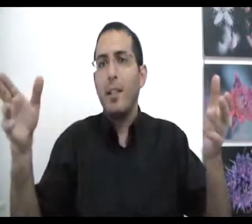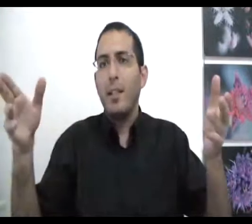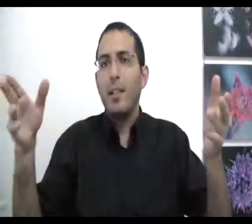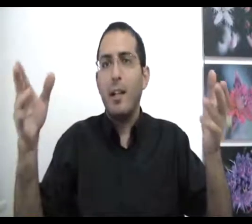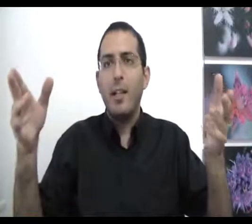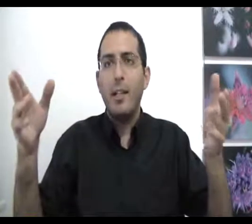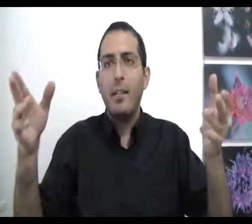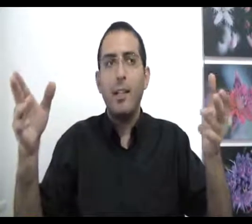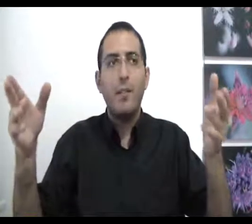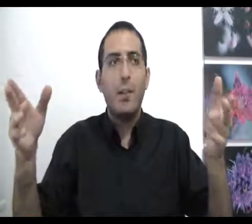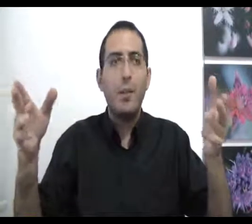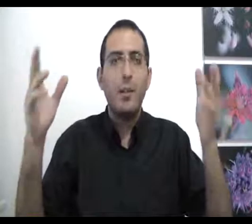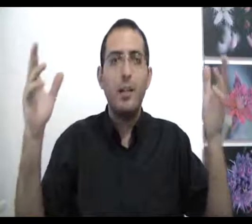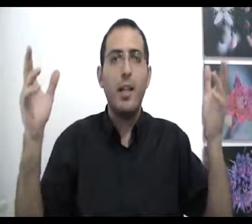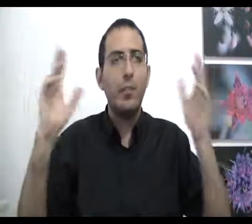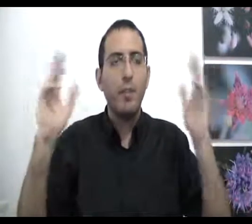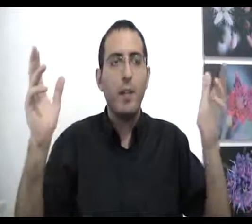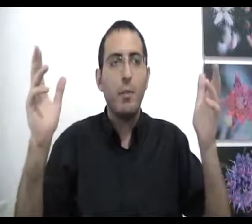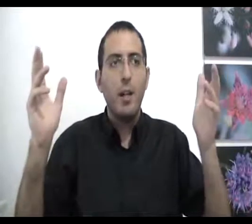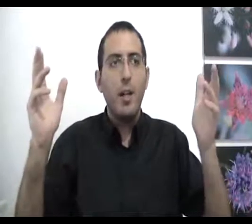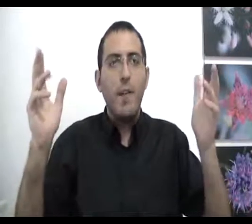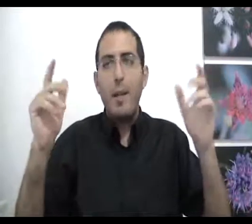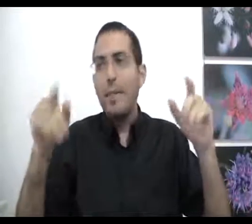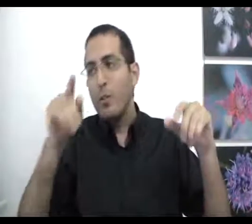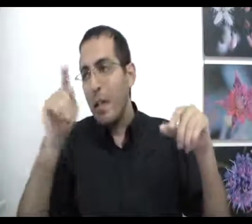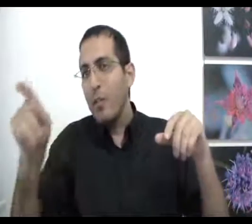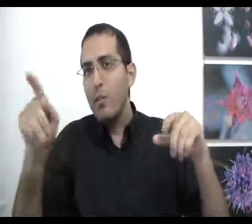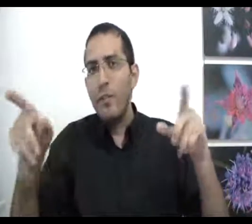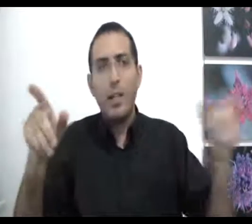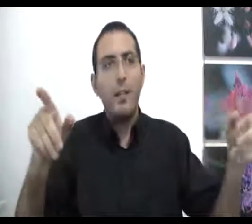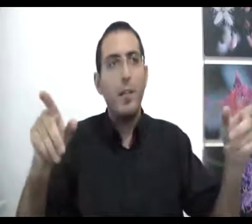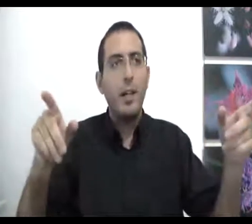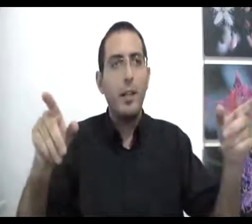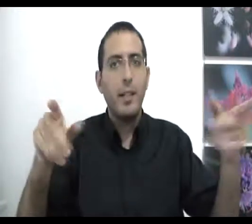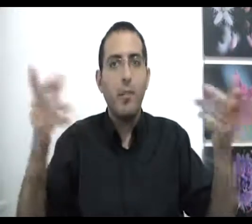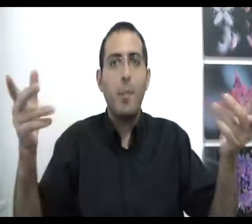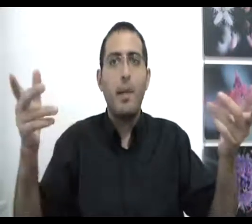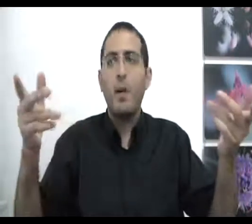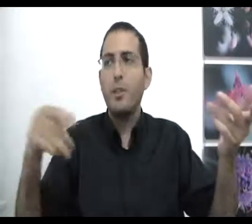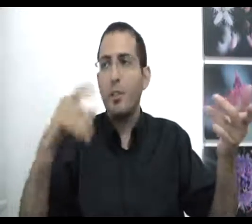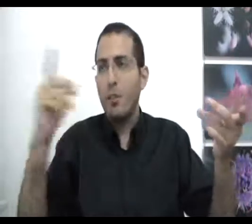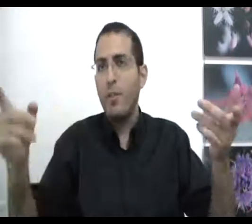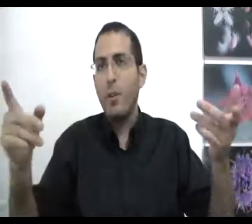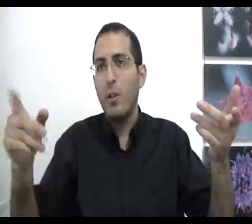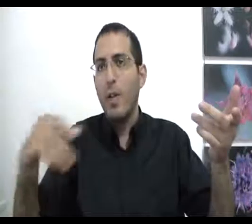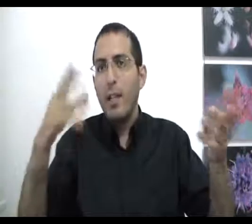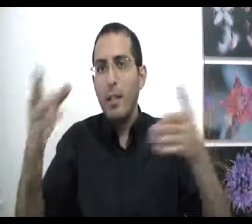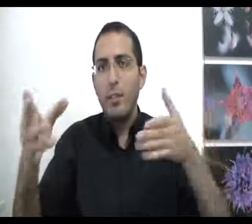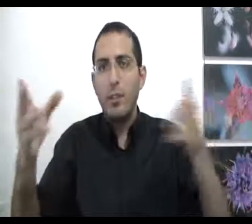את הדבר אוקיי אתה רוצה להרגיש טוב אבל למה אתה רוצה להרגיש טוב דווקא קרה ולא אחרת? הרי יש לך בחירה חופשית, אתה יכול לבחור, לרצות את